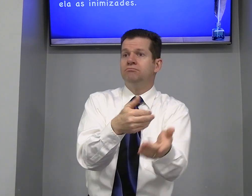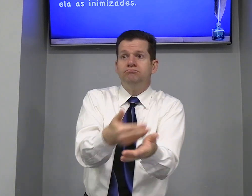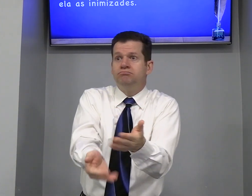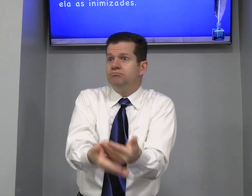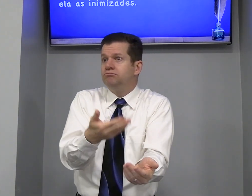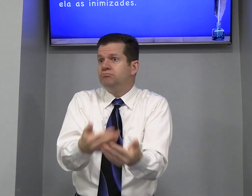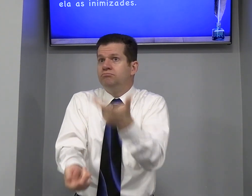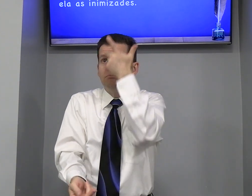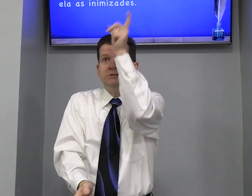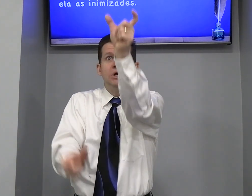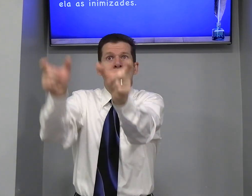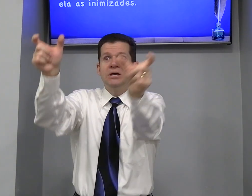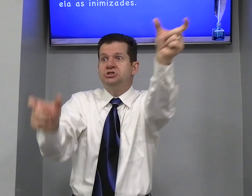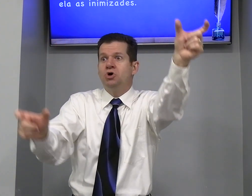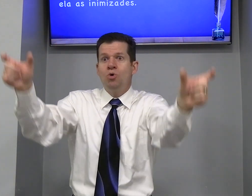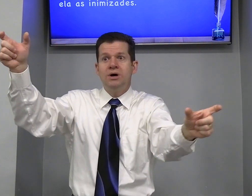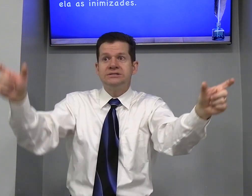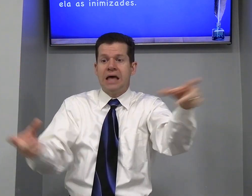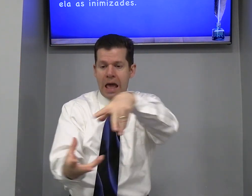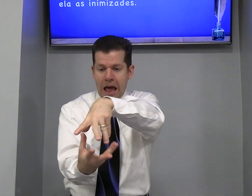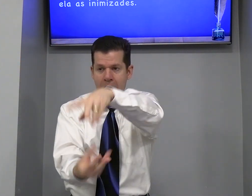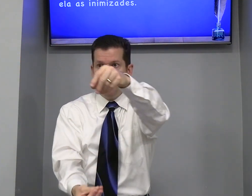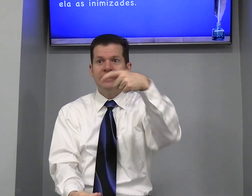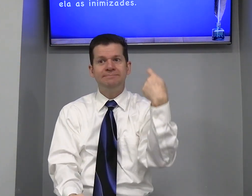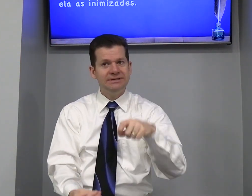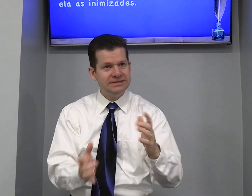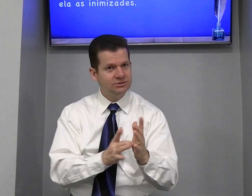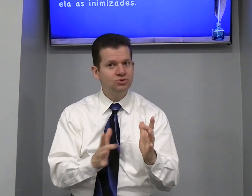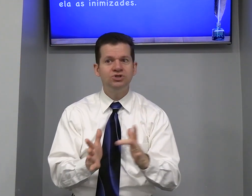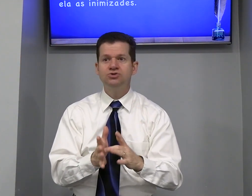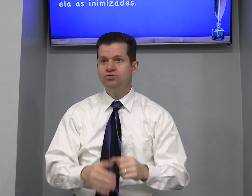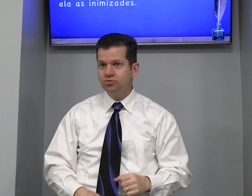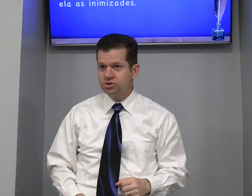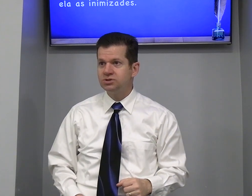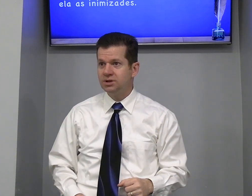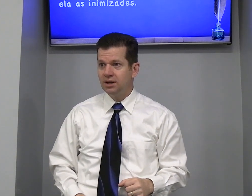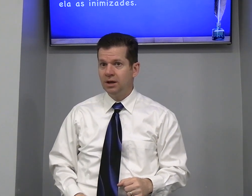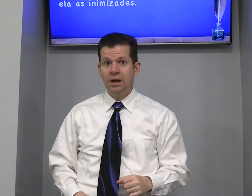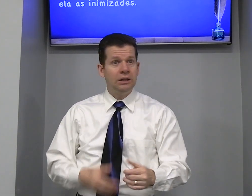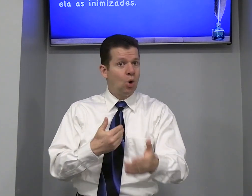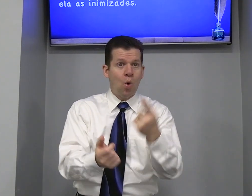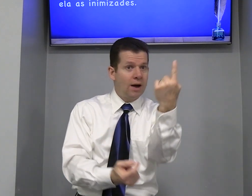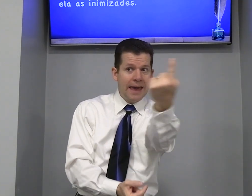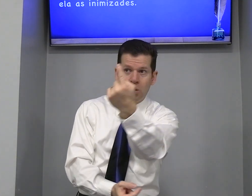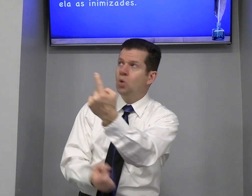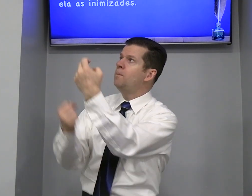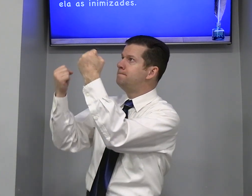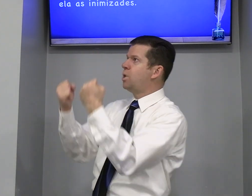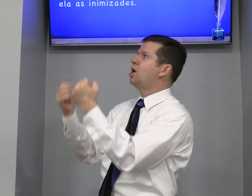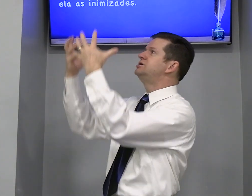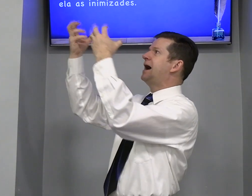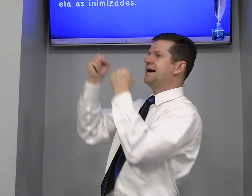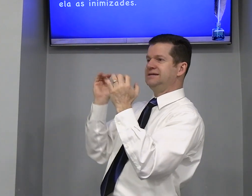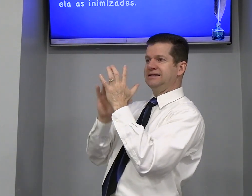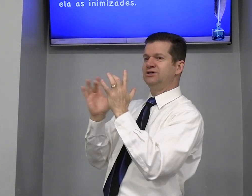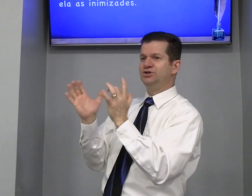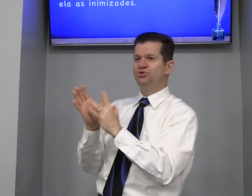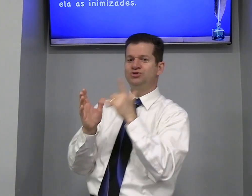Então Pessoas Almas Precisam De Jesus Então Qualquer um Pode aceitar Jesus